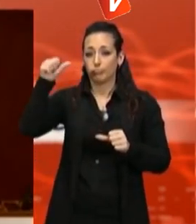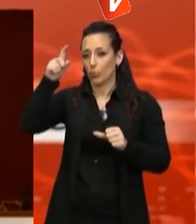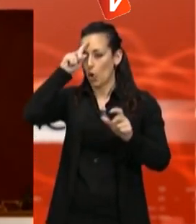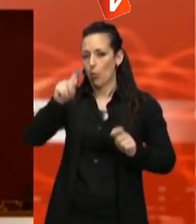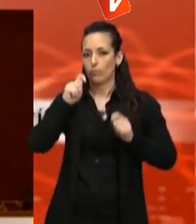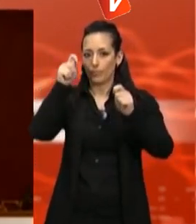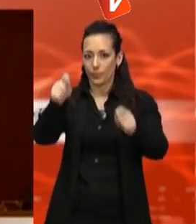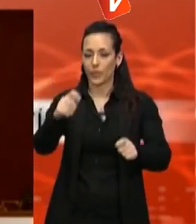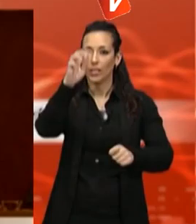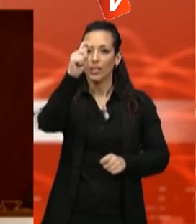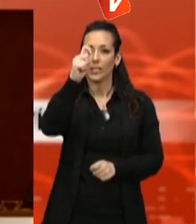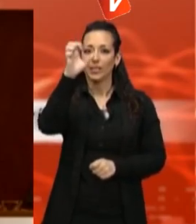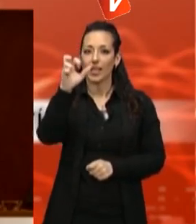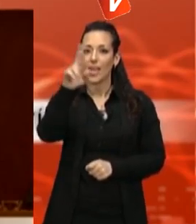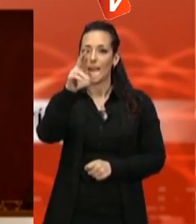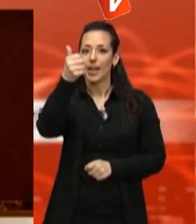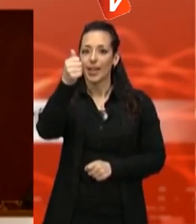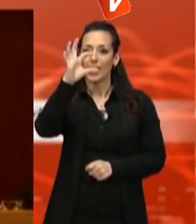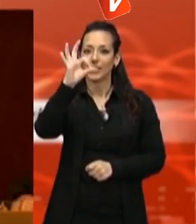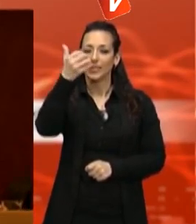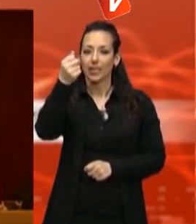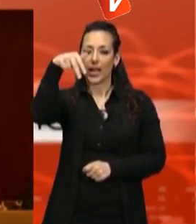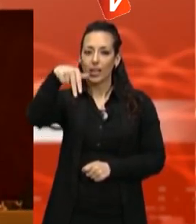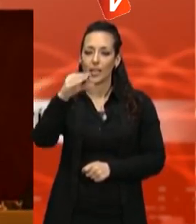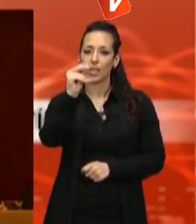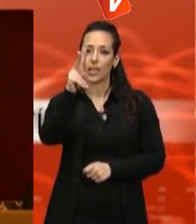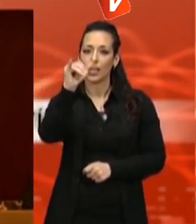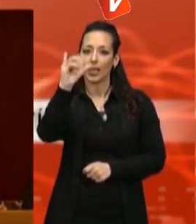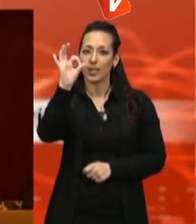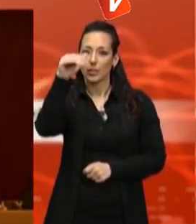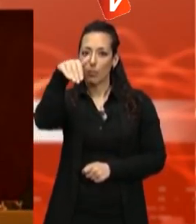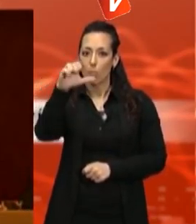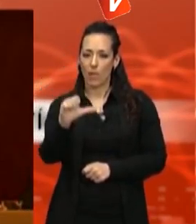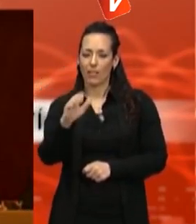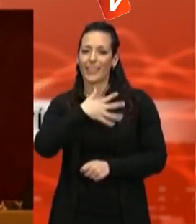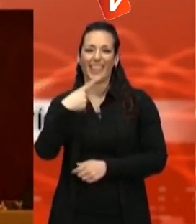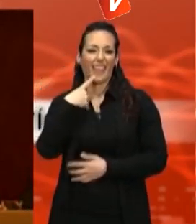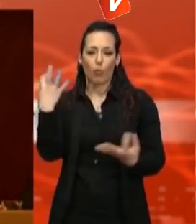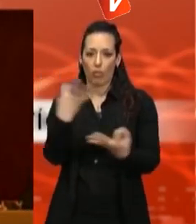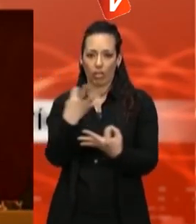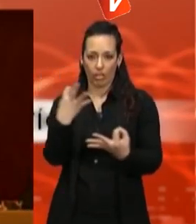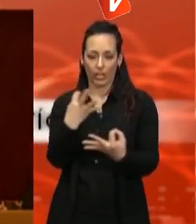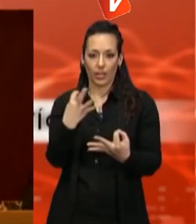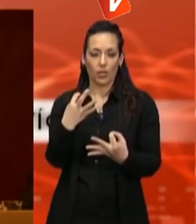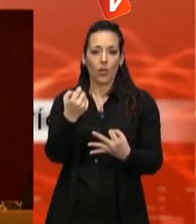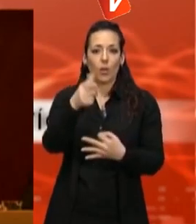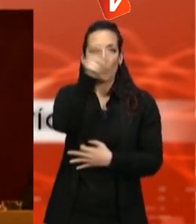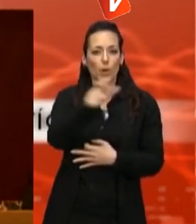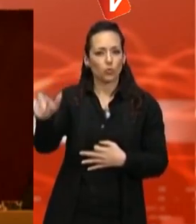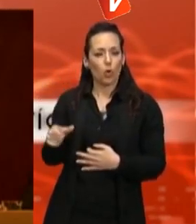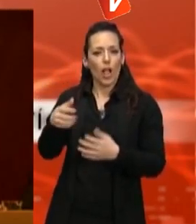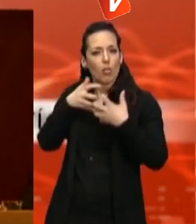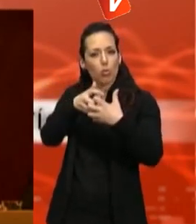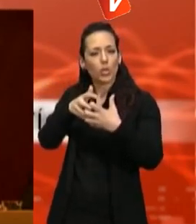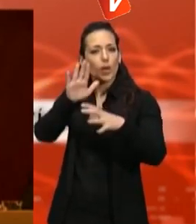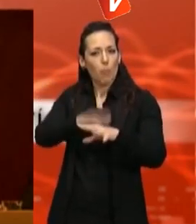per definir tot allò que la gent feia per la ciutat i per la comunitat i també era un sinònim d'orgull, era un sinònim d'un cert patriotisme